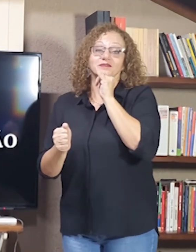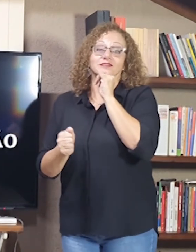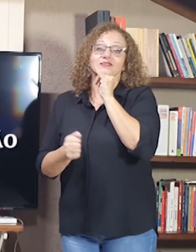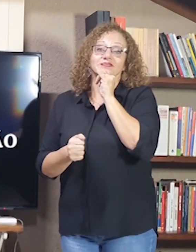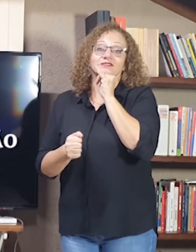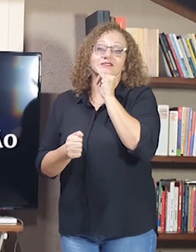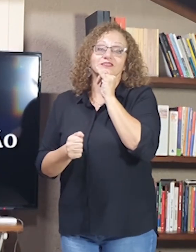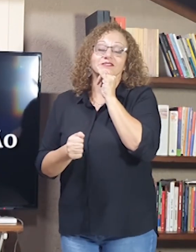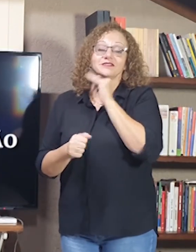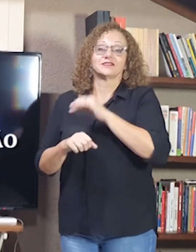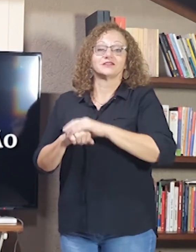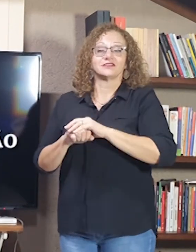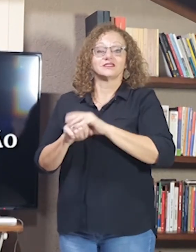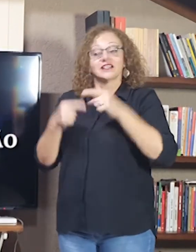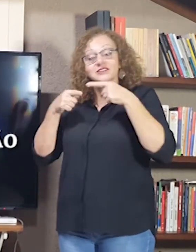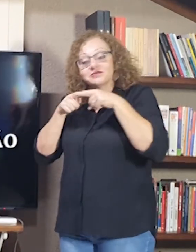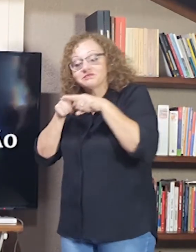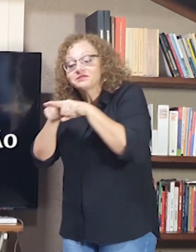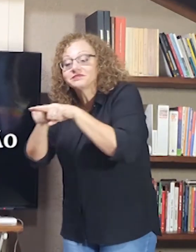Isto é uma simultaneidade.